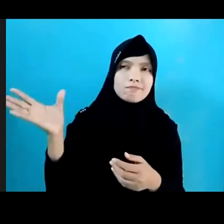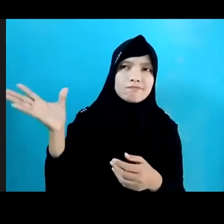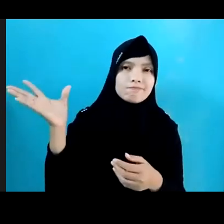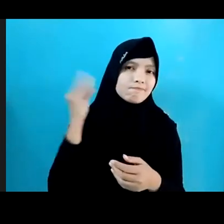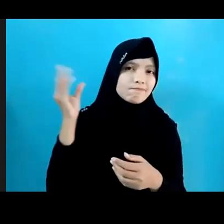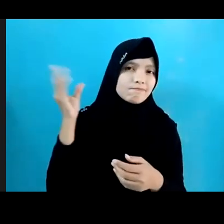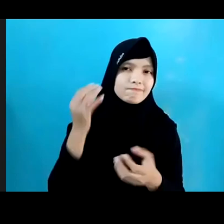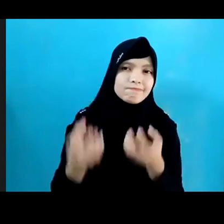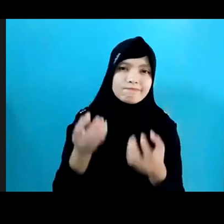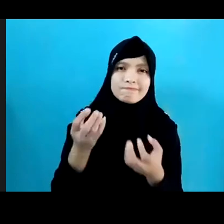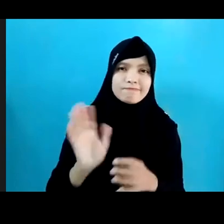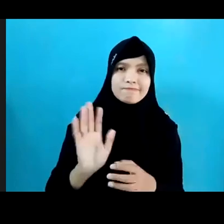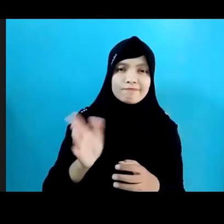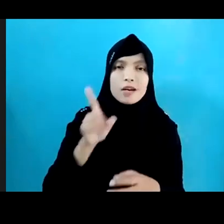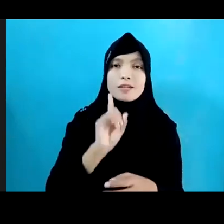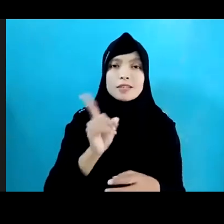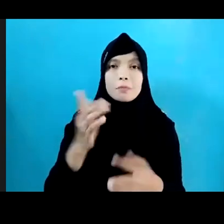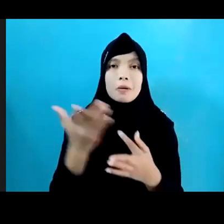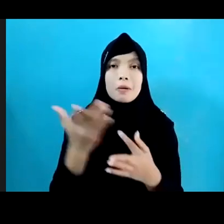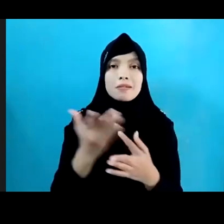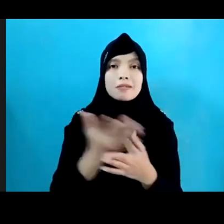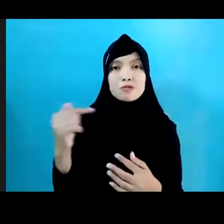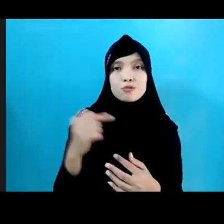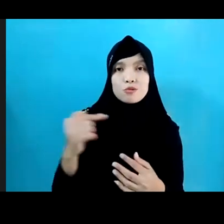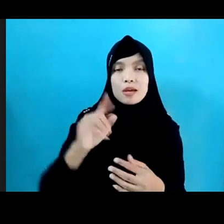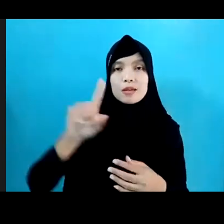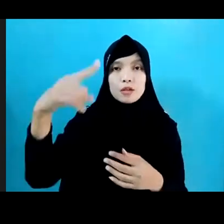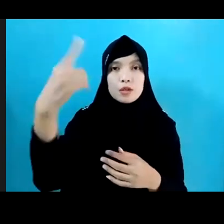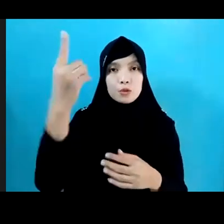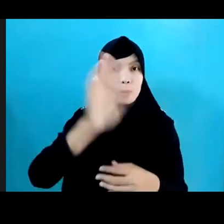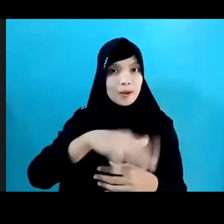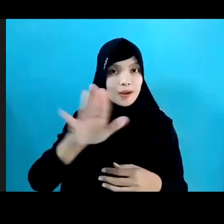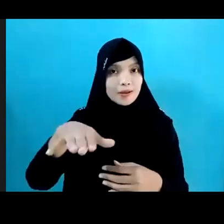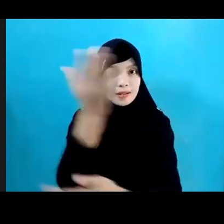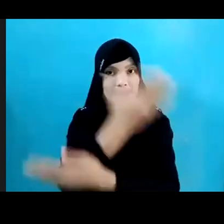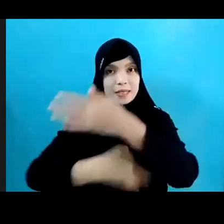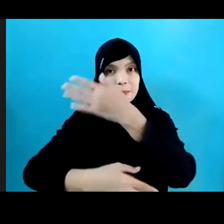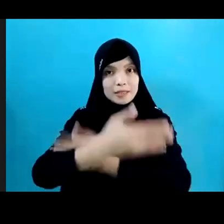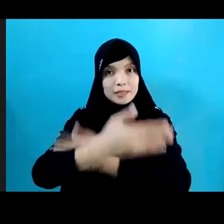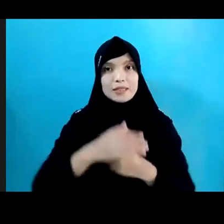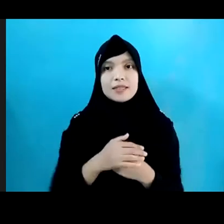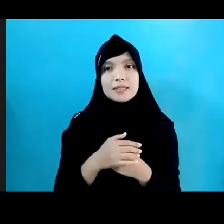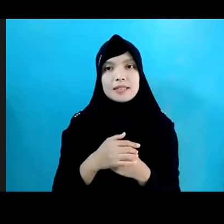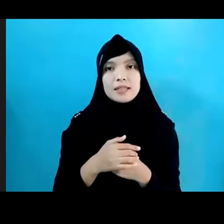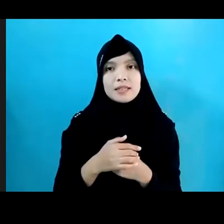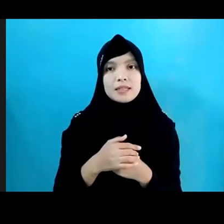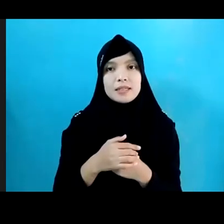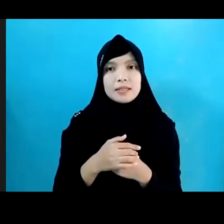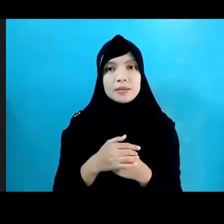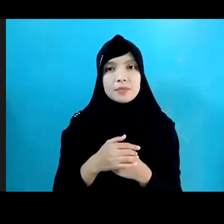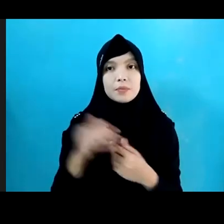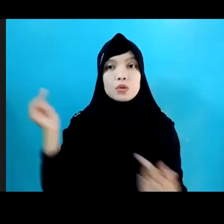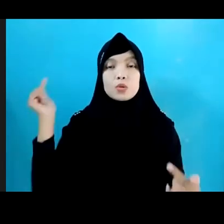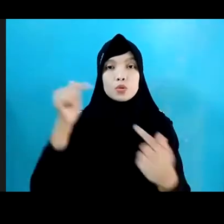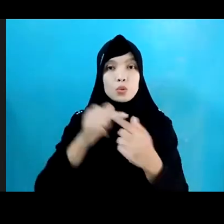Karena Minyak Akses Yang diberikan Terutama Bagi Anak Dengan Disabilitas Seperti Yang kita Ketahui Bersama Bahwa Tujuan